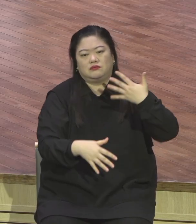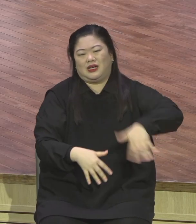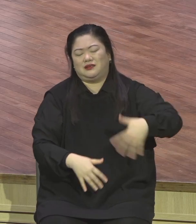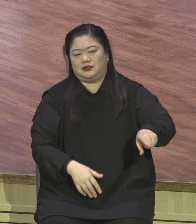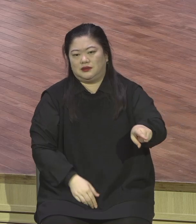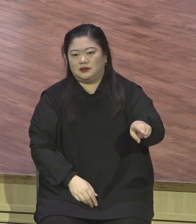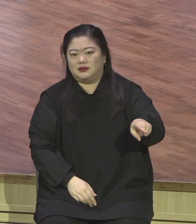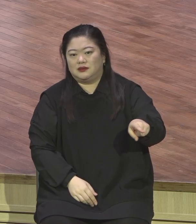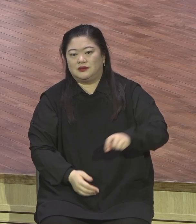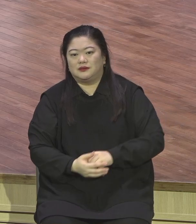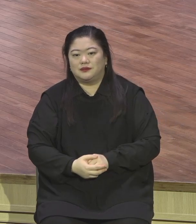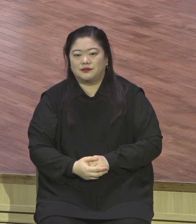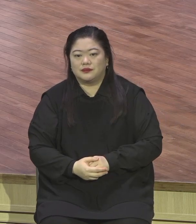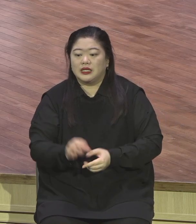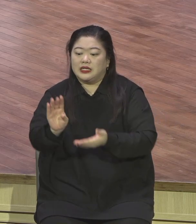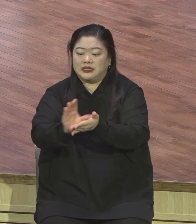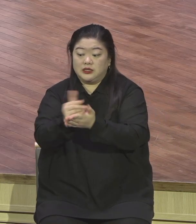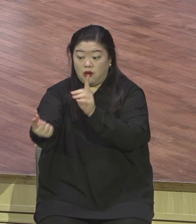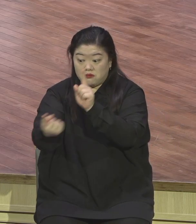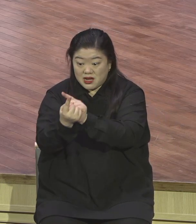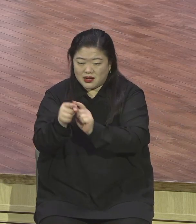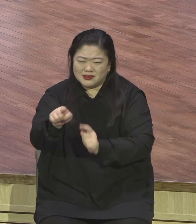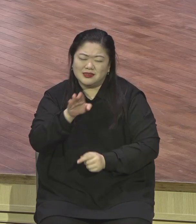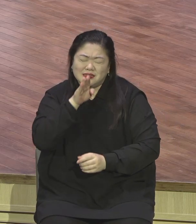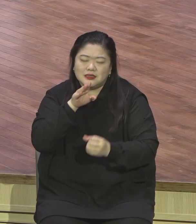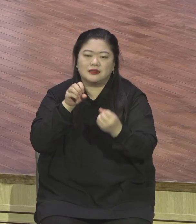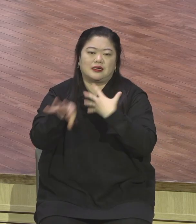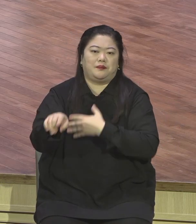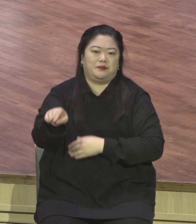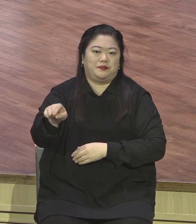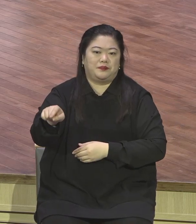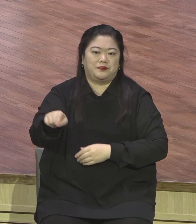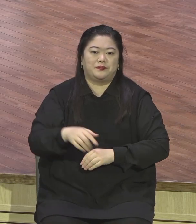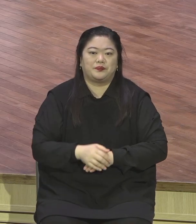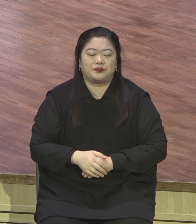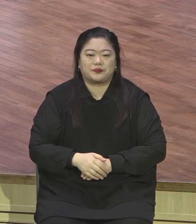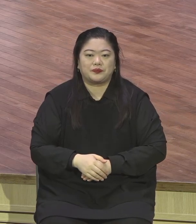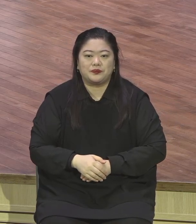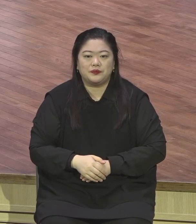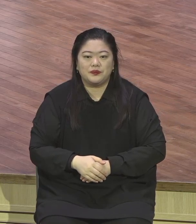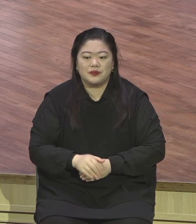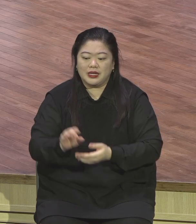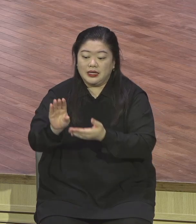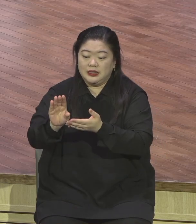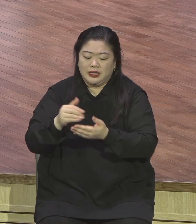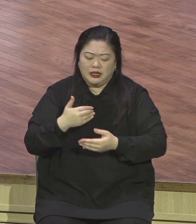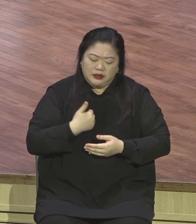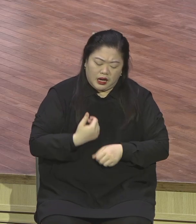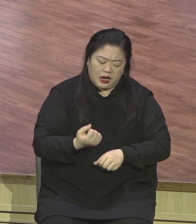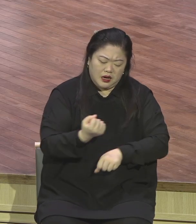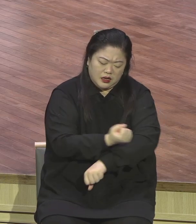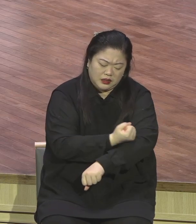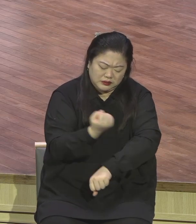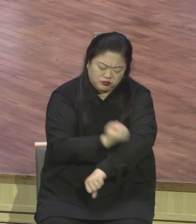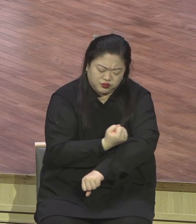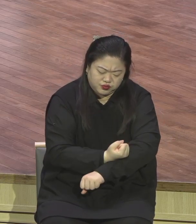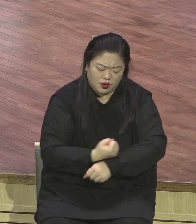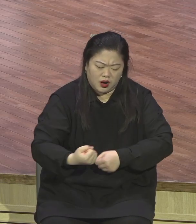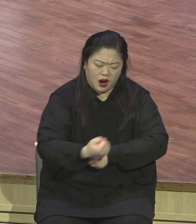나아오는 것이 답이다. 예수님은 이렇게 수고하고 무거운 짐짐자들에게 생수와 같은 말씀을 선포합니다.